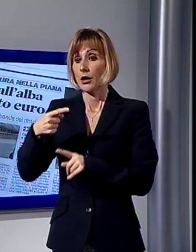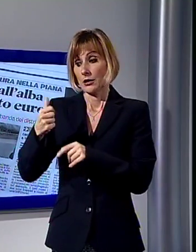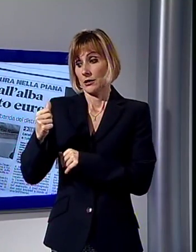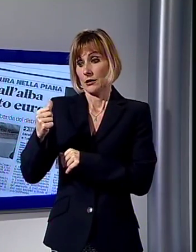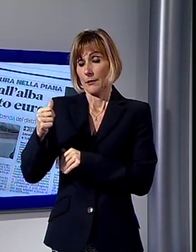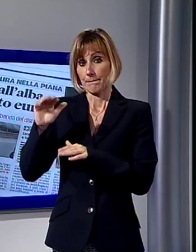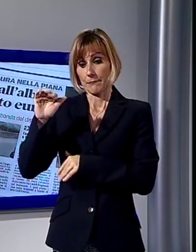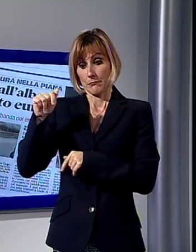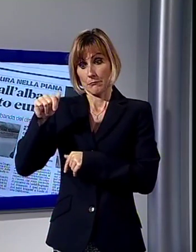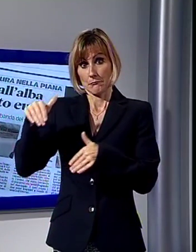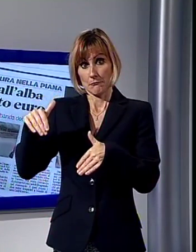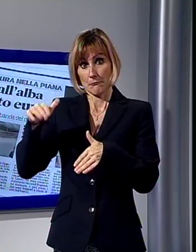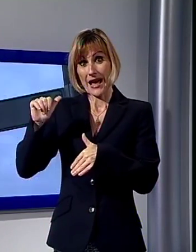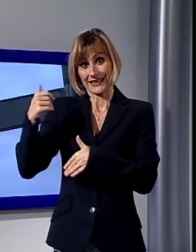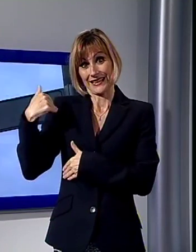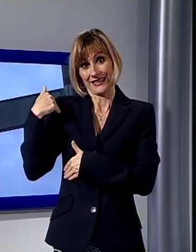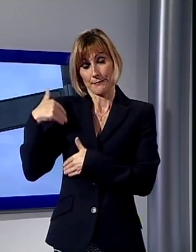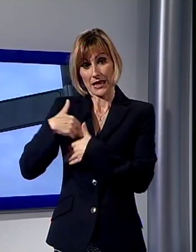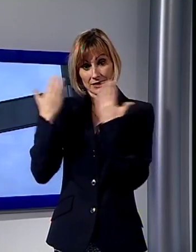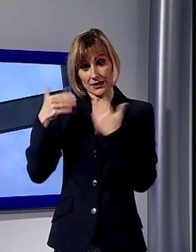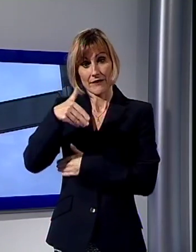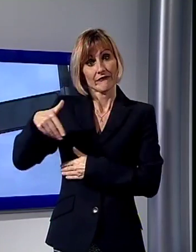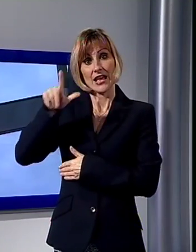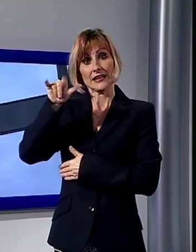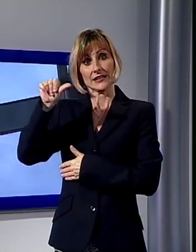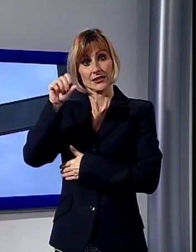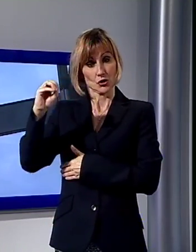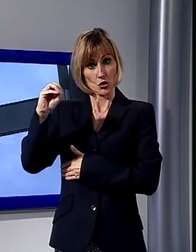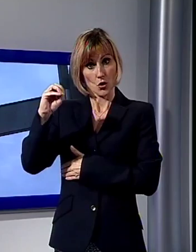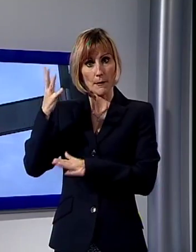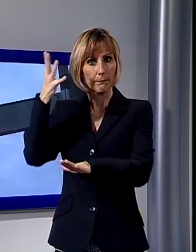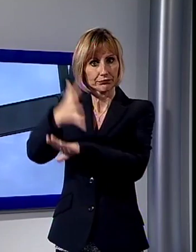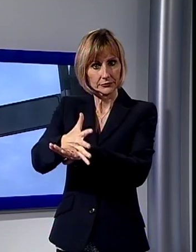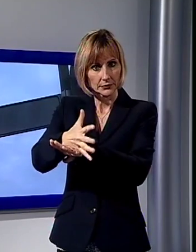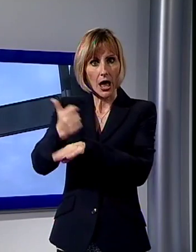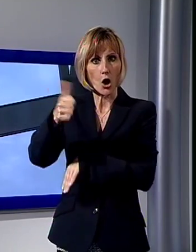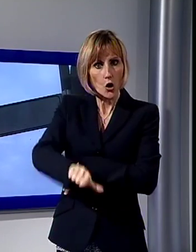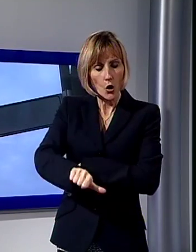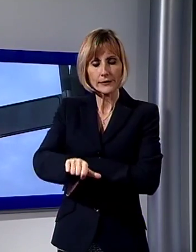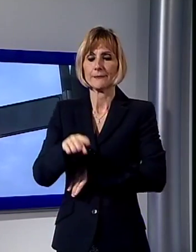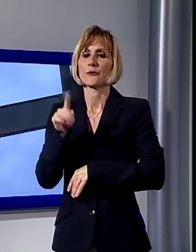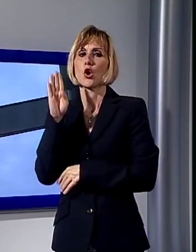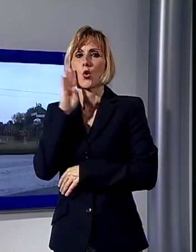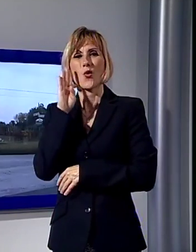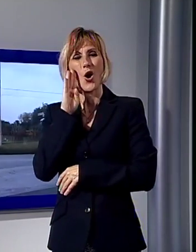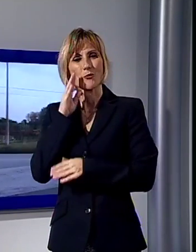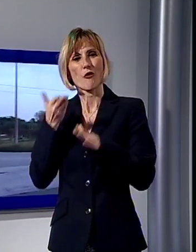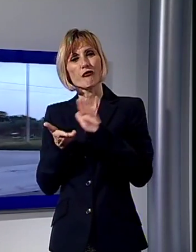a Lammari, ma stavolta in Via Liso. Bersaglio è un fornaio di 43 anni che stava consegnando il pane a domicilio intorno alle 6